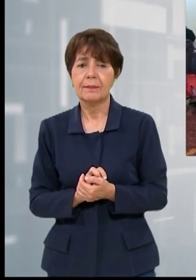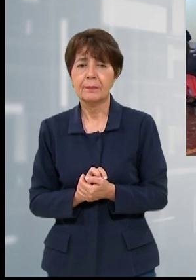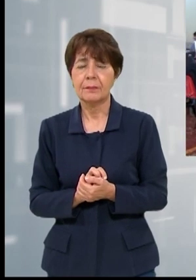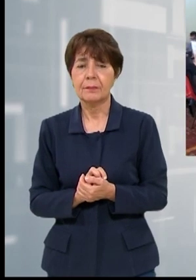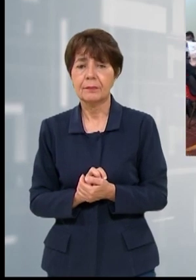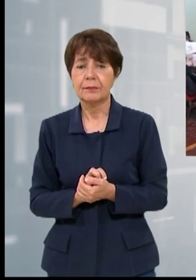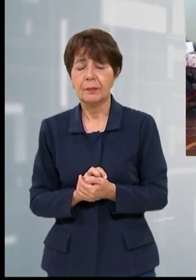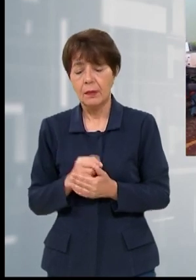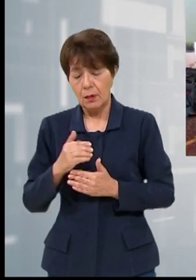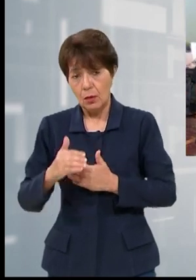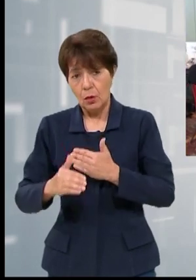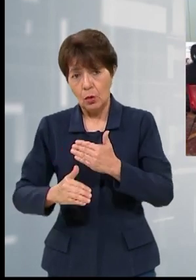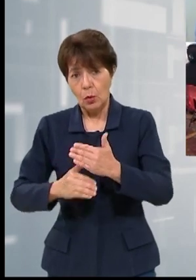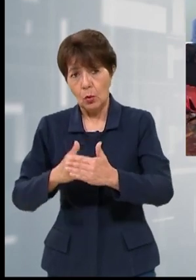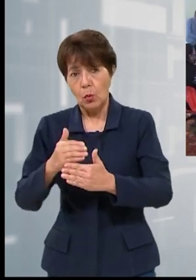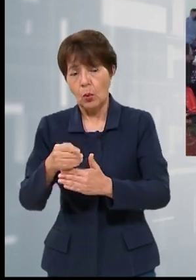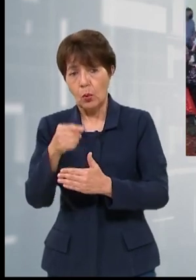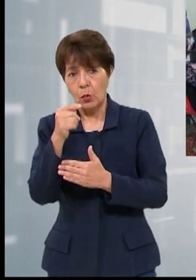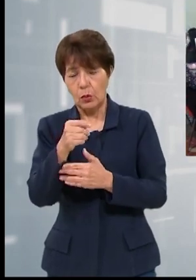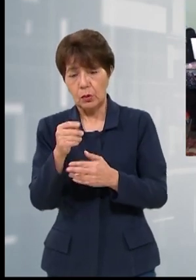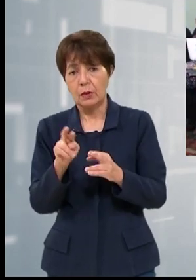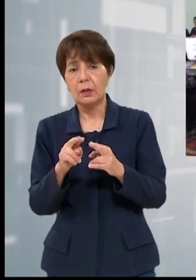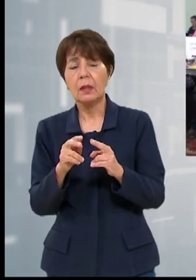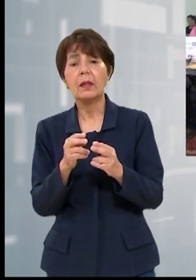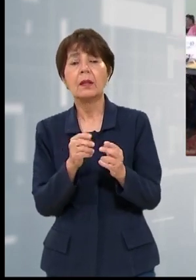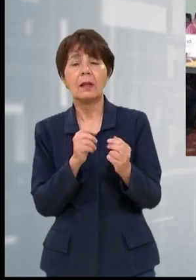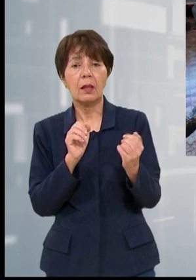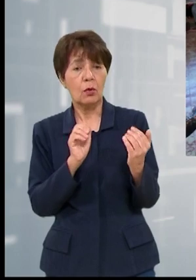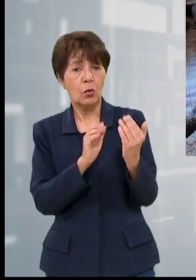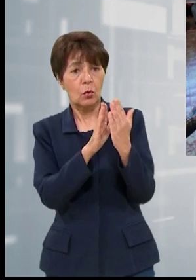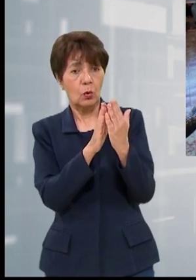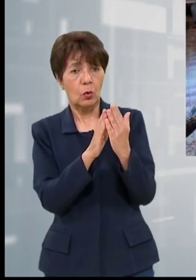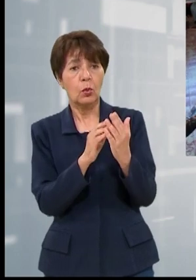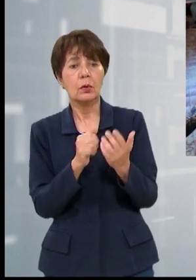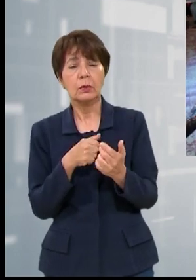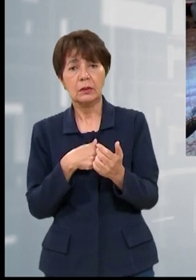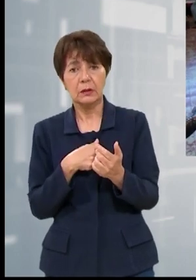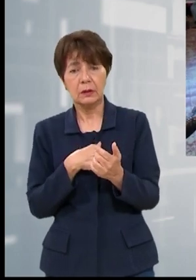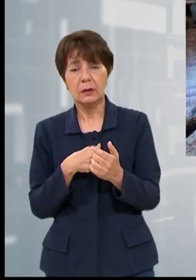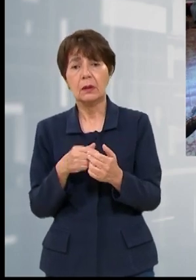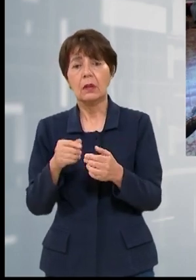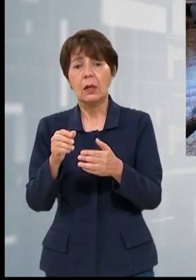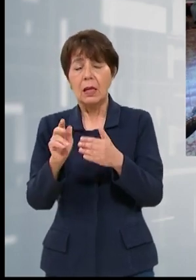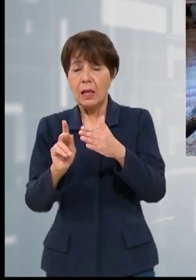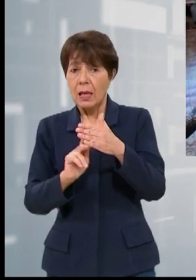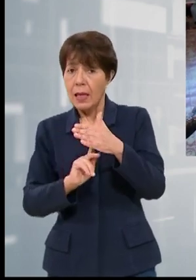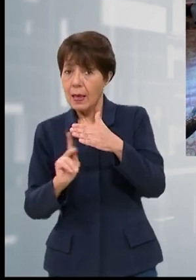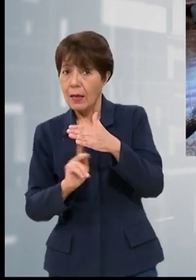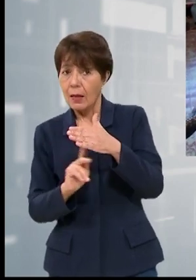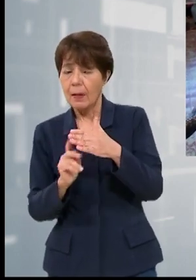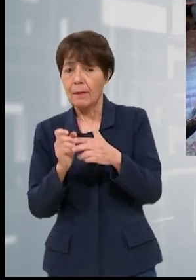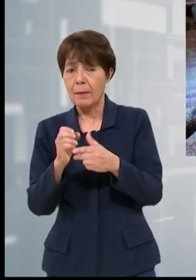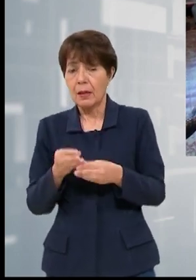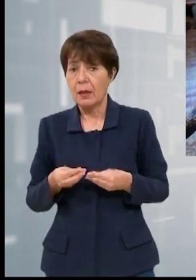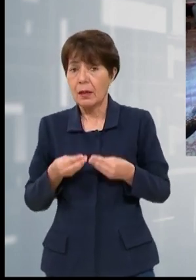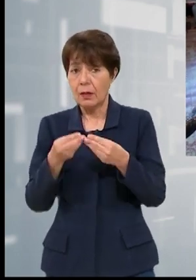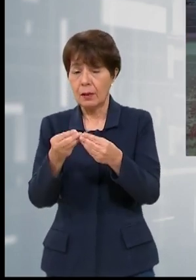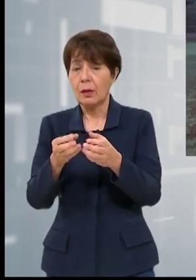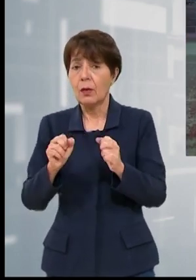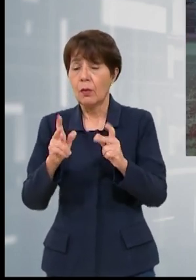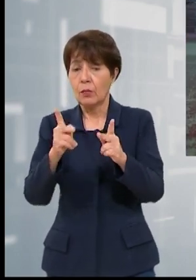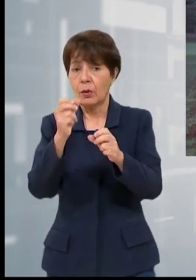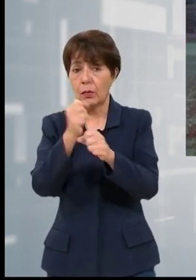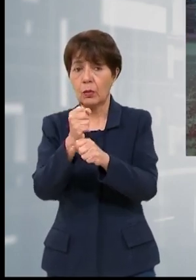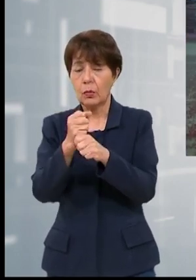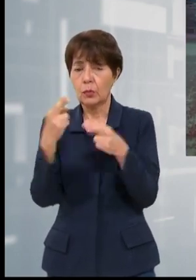El proceso de audiencias públicas que comenzó el lunes en Francisco Morazán en el nivel prebásica para otorgar las plazas a